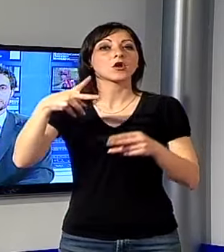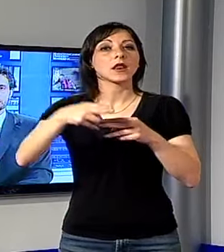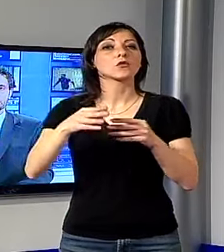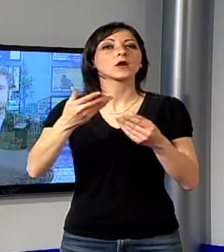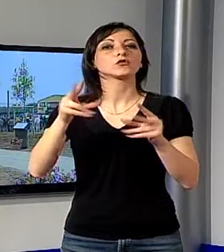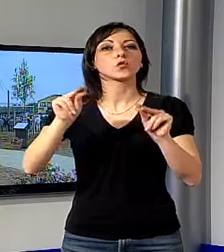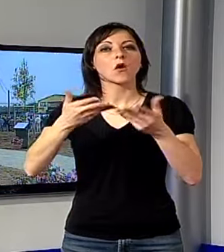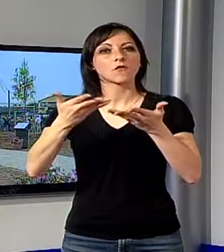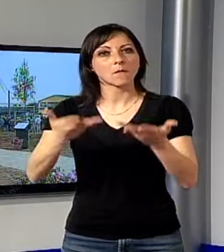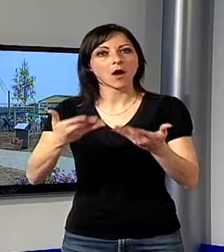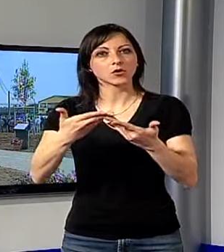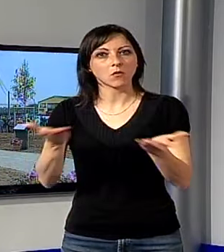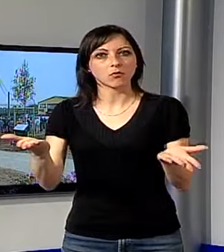lui.